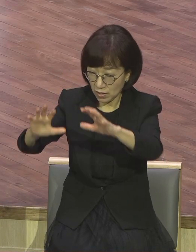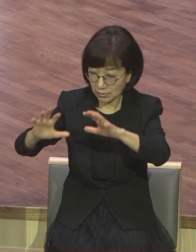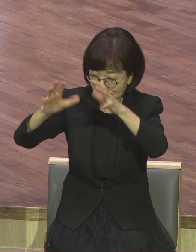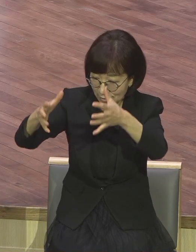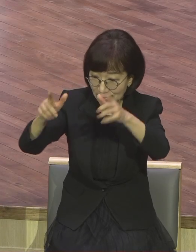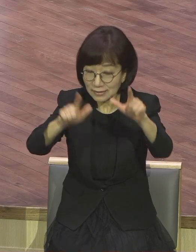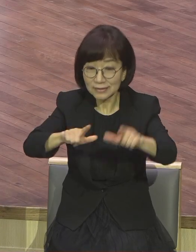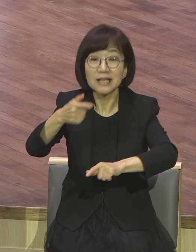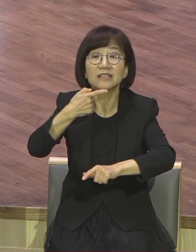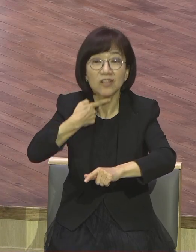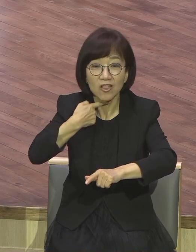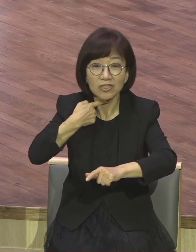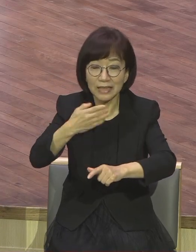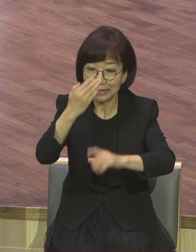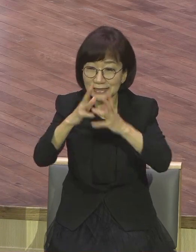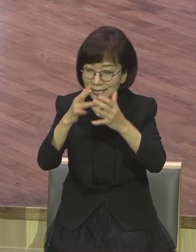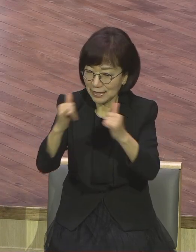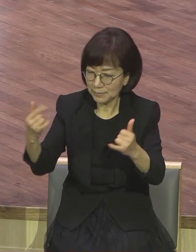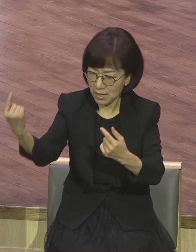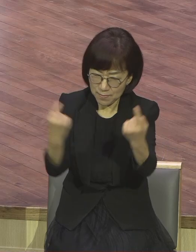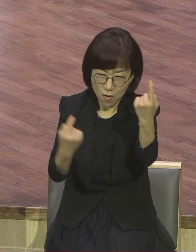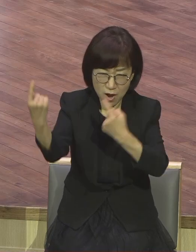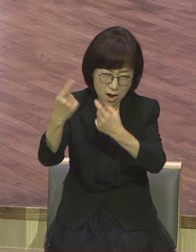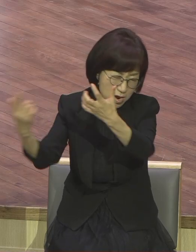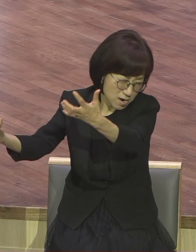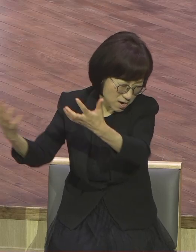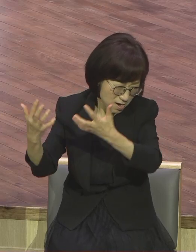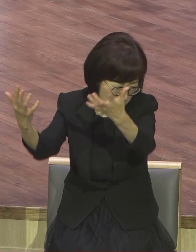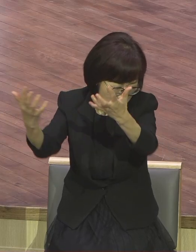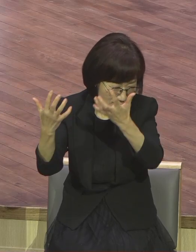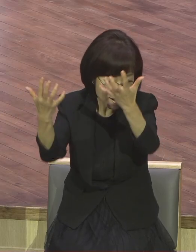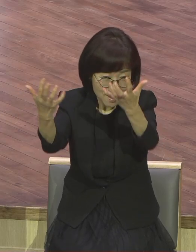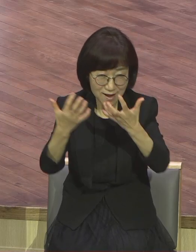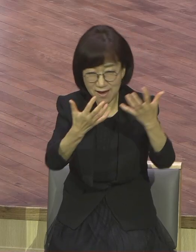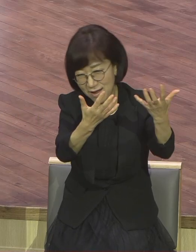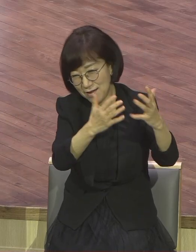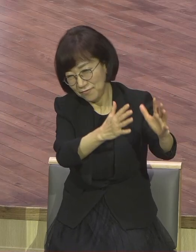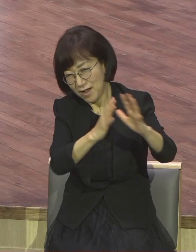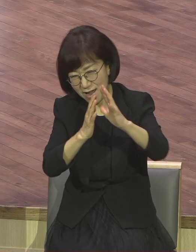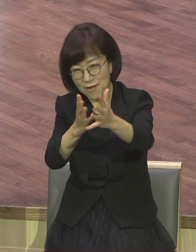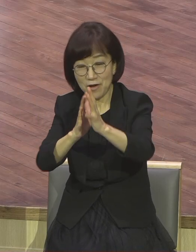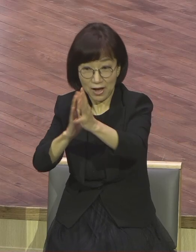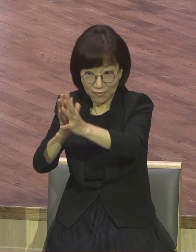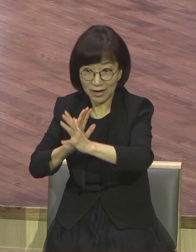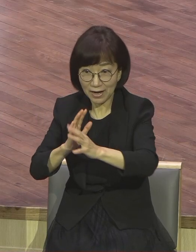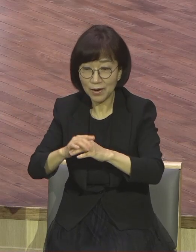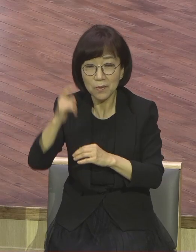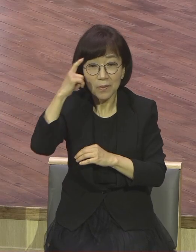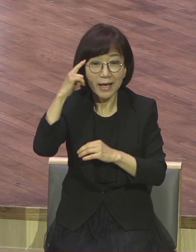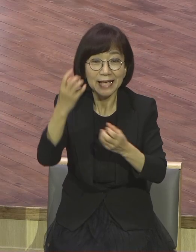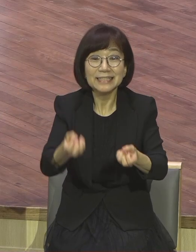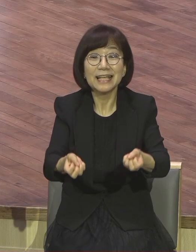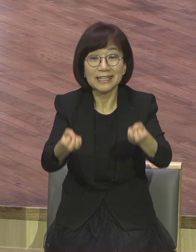그들이 다 몰려왔습니다. 예루살렘에 몰려오는 상황에서 이들이 제사를 드리려고 하면 재물을 가져가야 돼요.